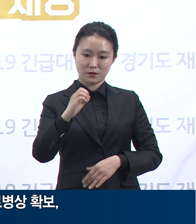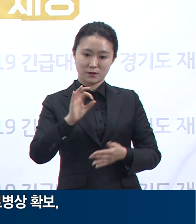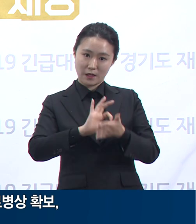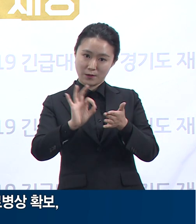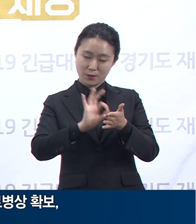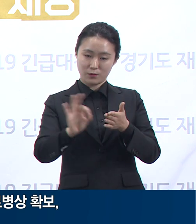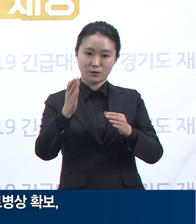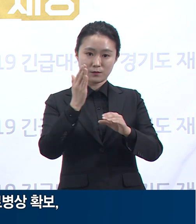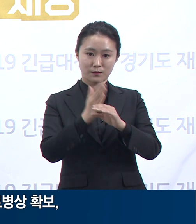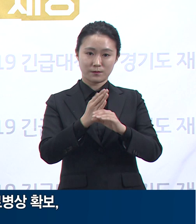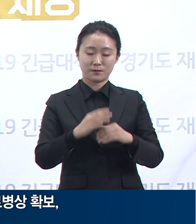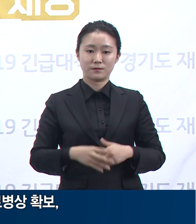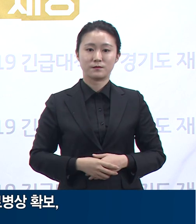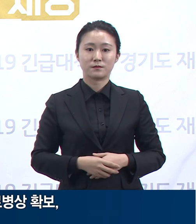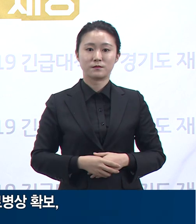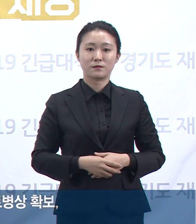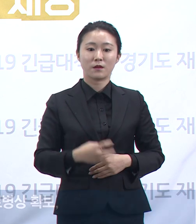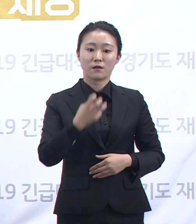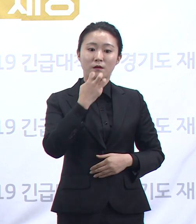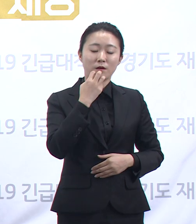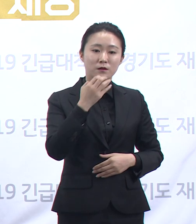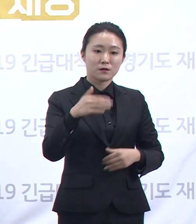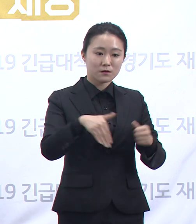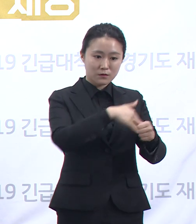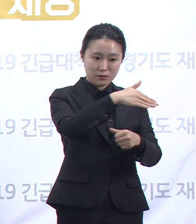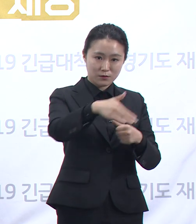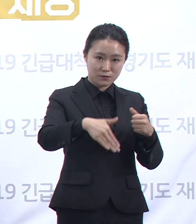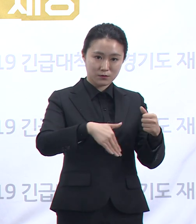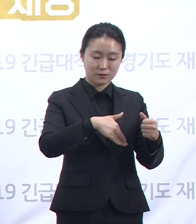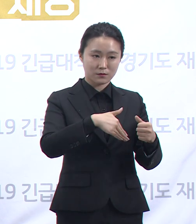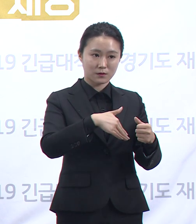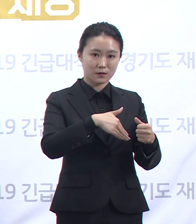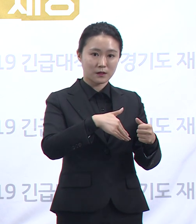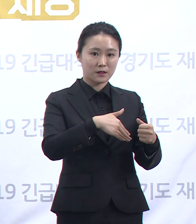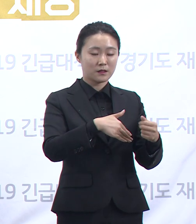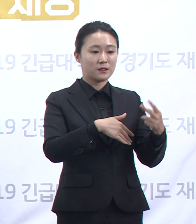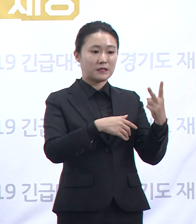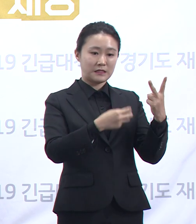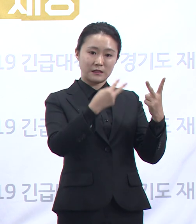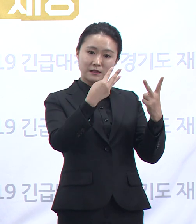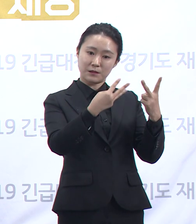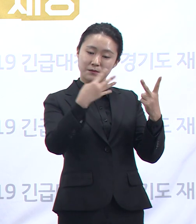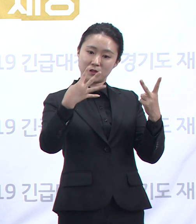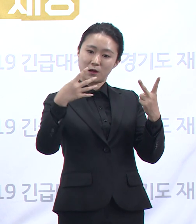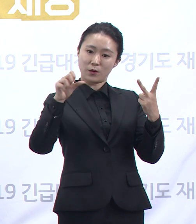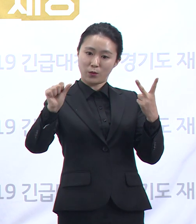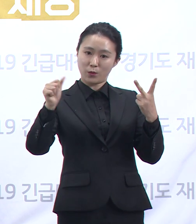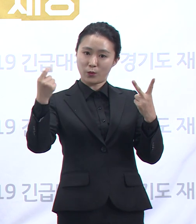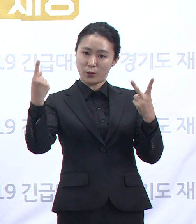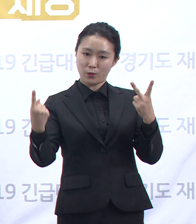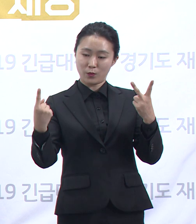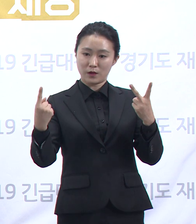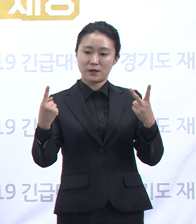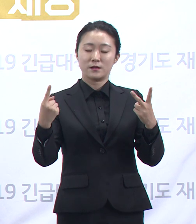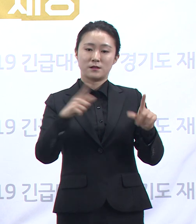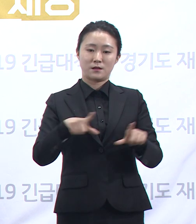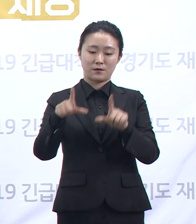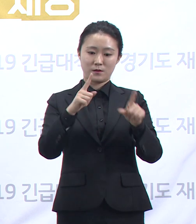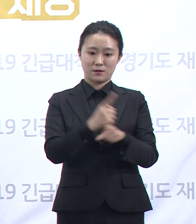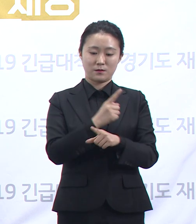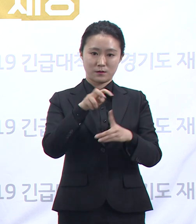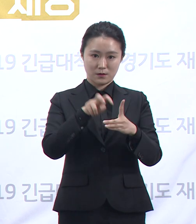경기 수도권 2 생활치료센터와 제3, 4, 5호 생활치료센터 등 총 4개